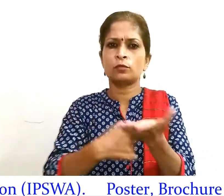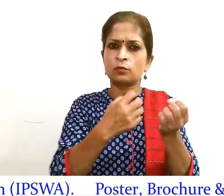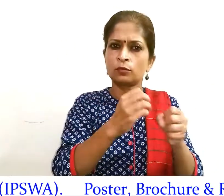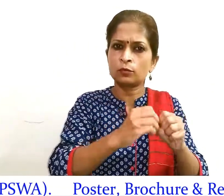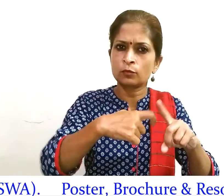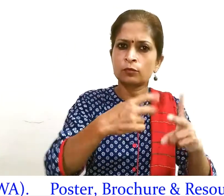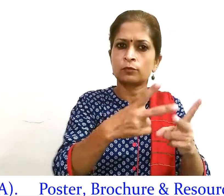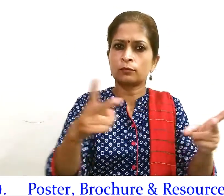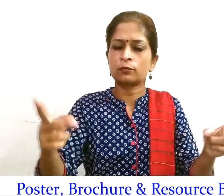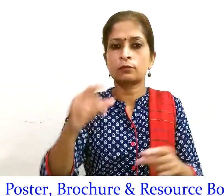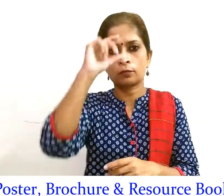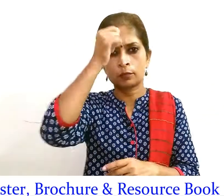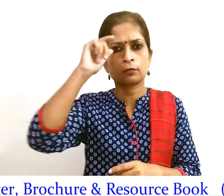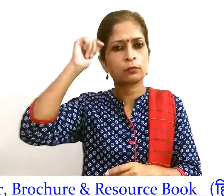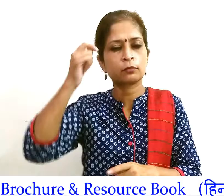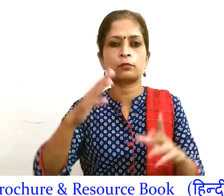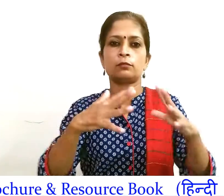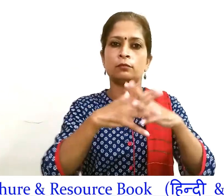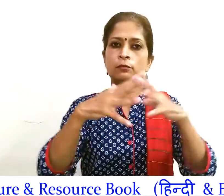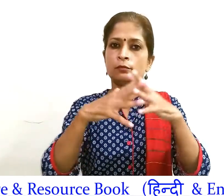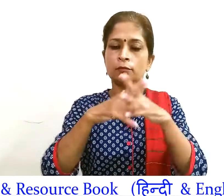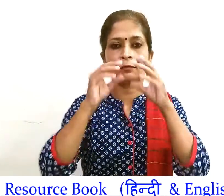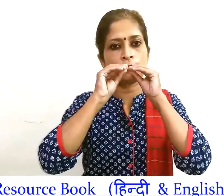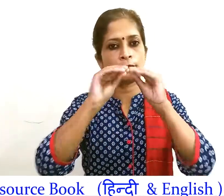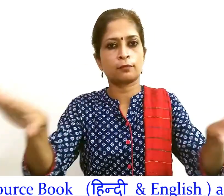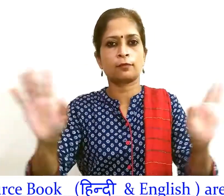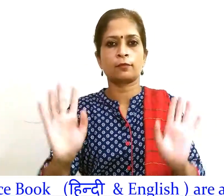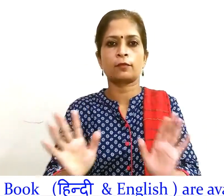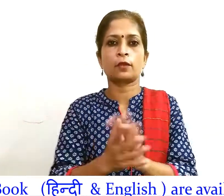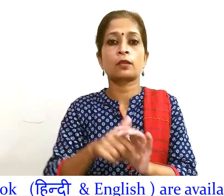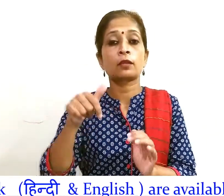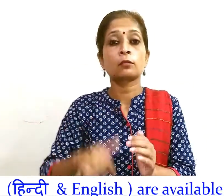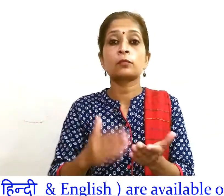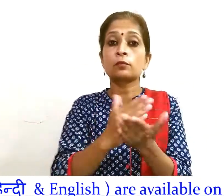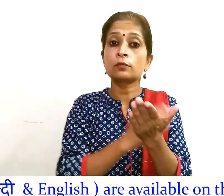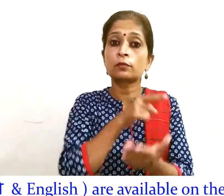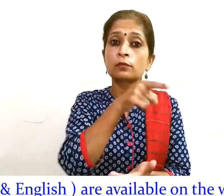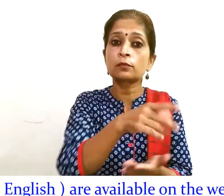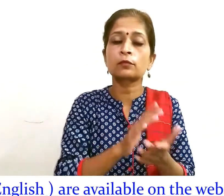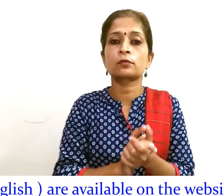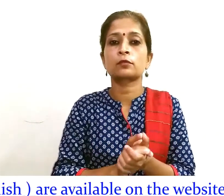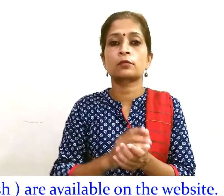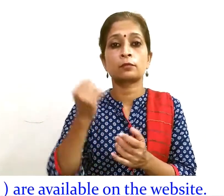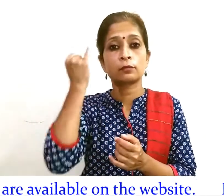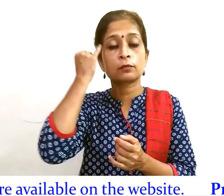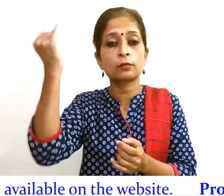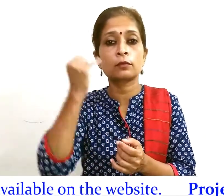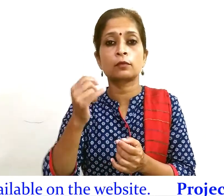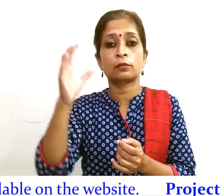तथा अंग्रेजी में वेबसाइट पर उपलब्ध है परियोजना मार्ग दर्शक परियोजना